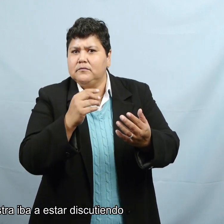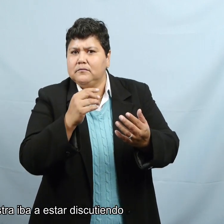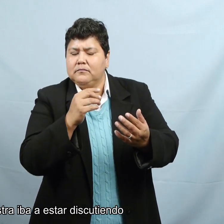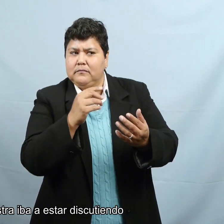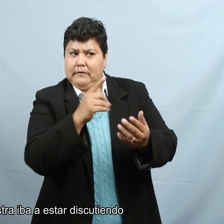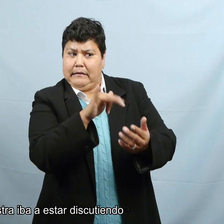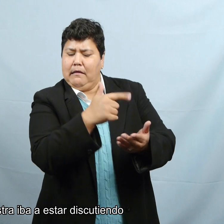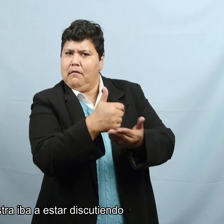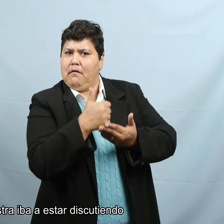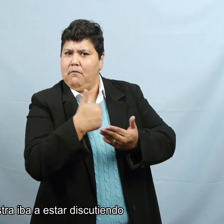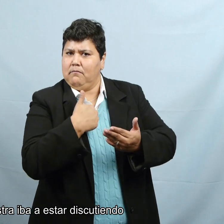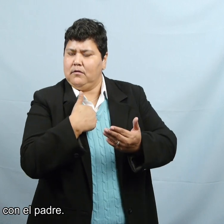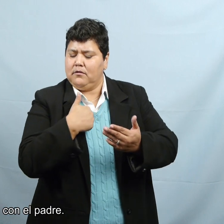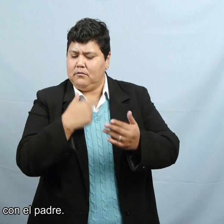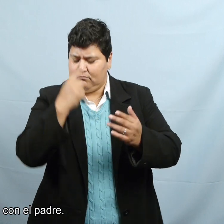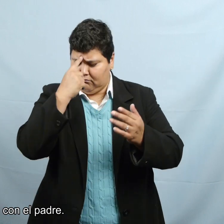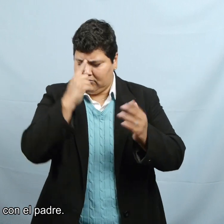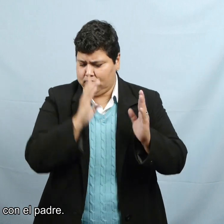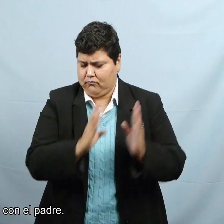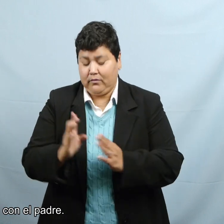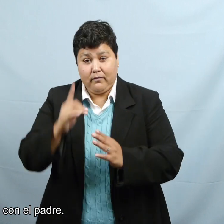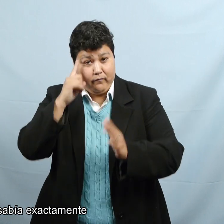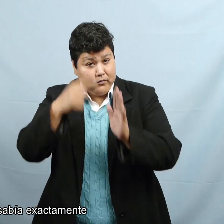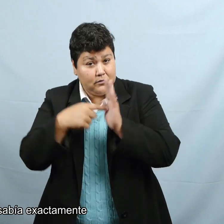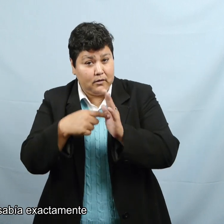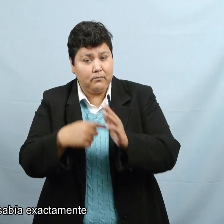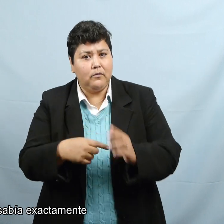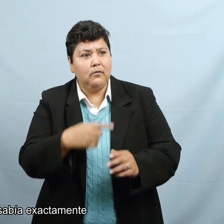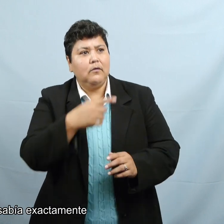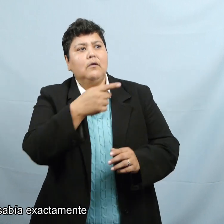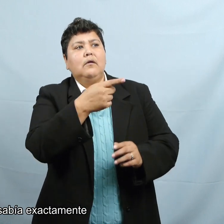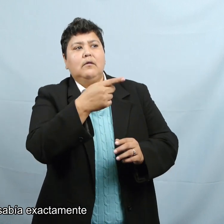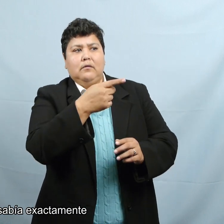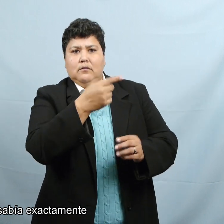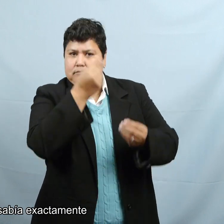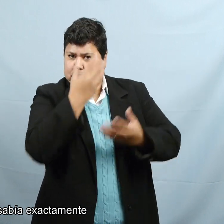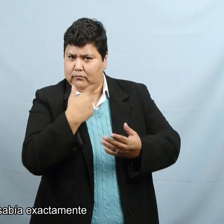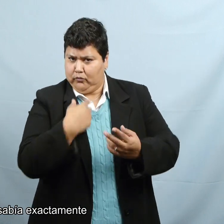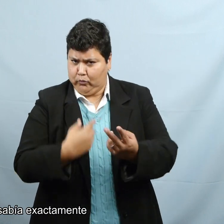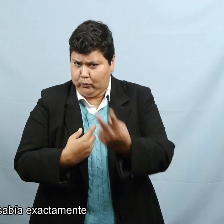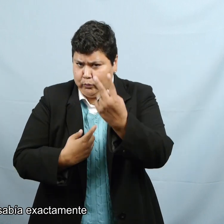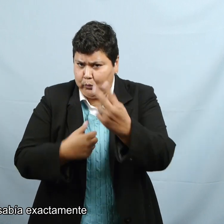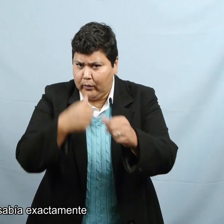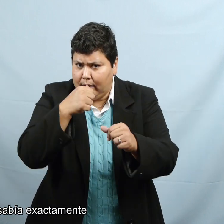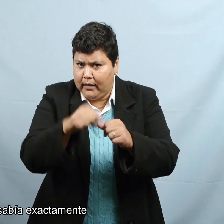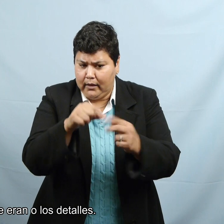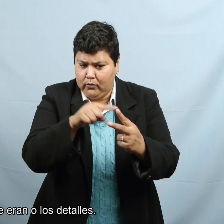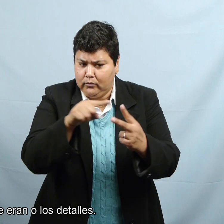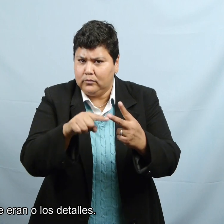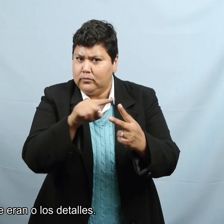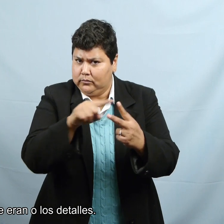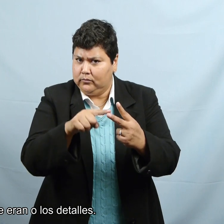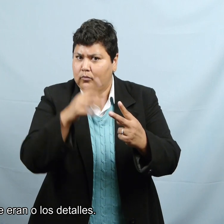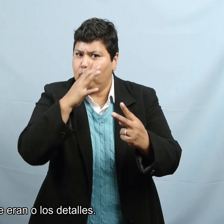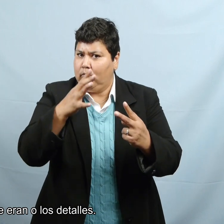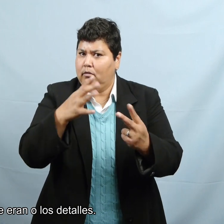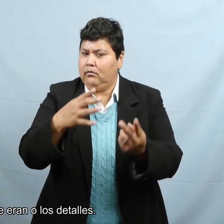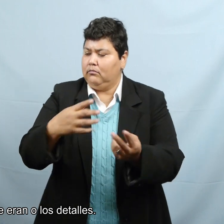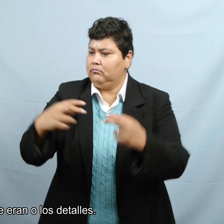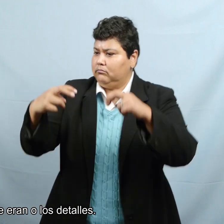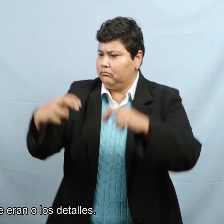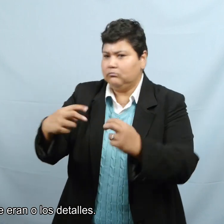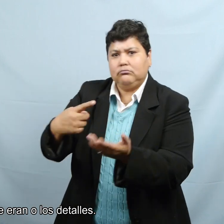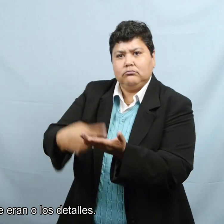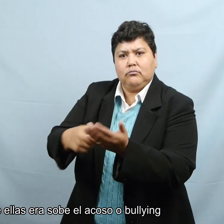la maestra iba a estar discutiendo con el padre. No sabía exactamente de qué eran o